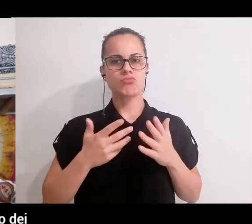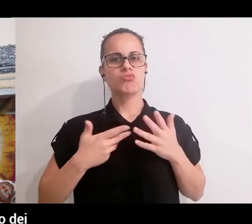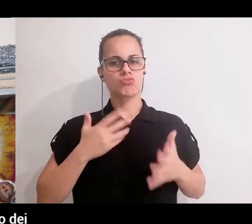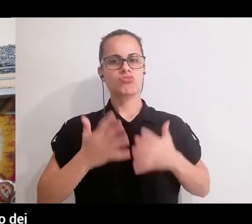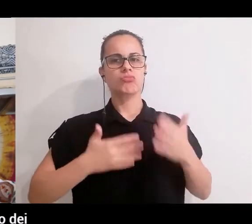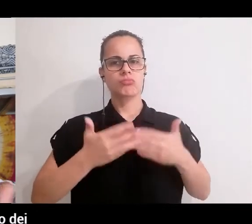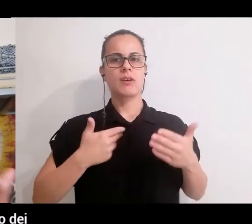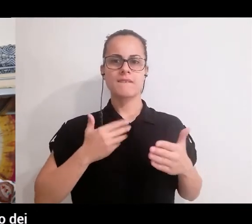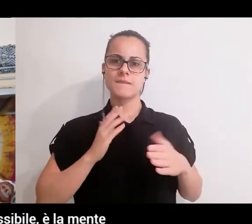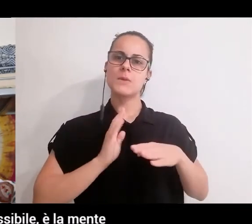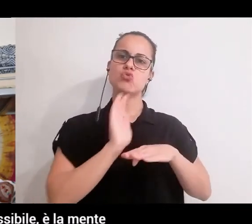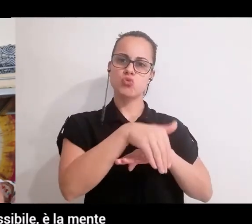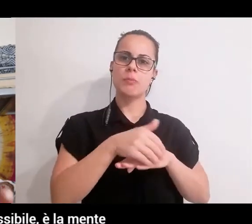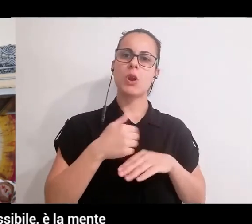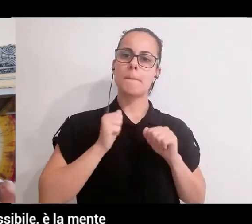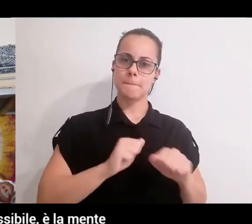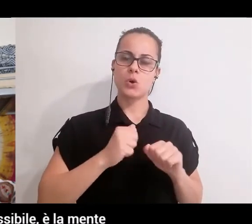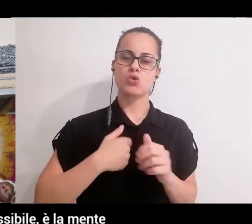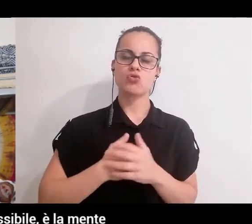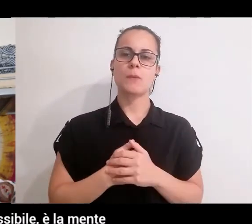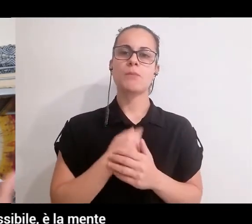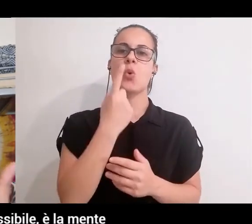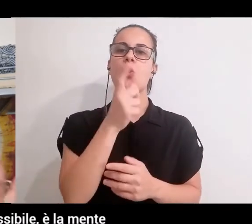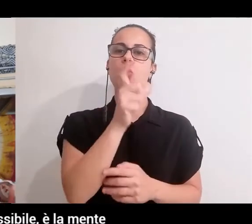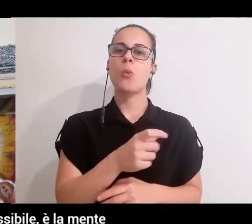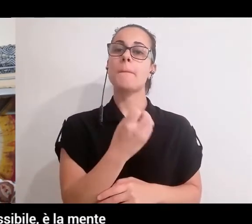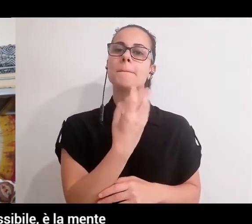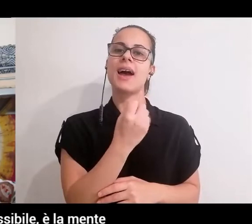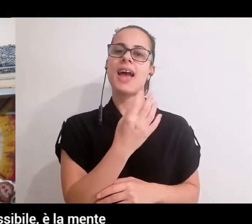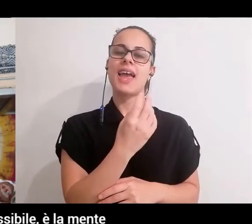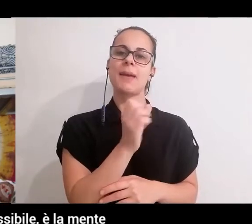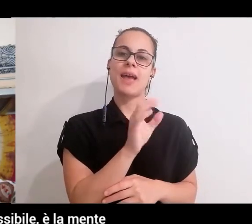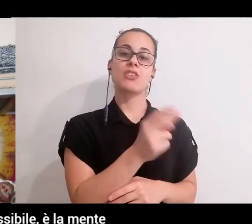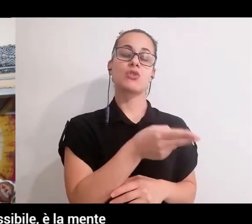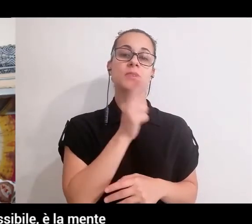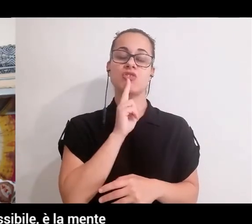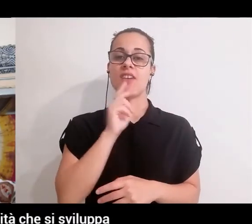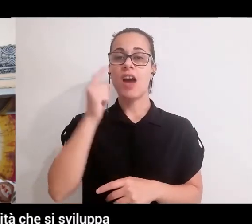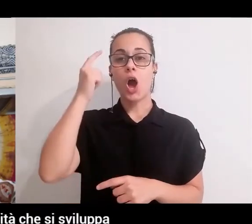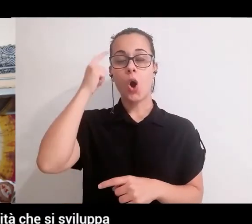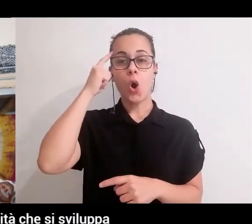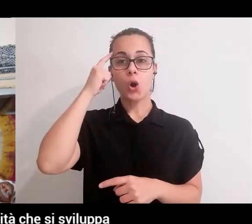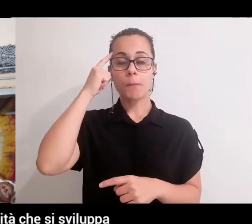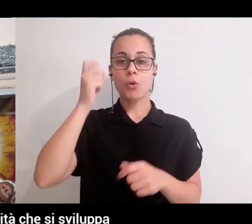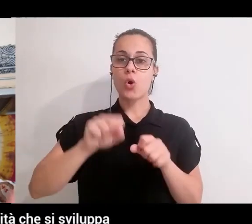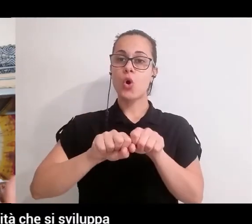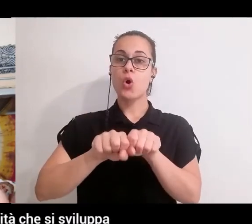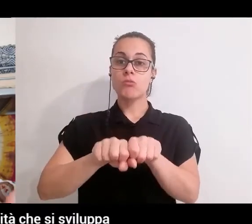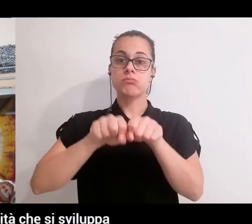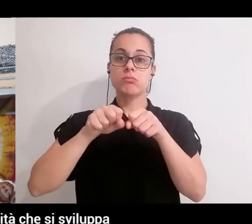dei nostri maestri diceva il corpo non è inflessibile è la mente che è inflessibile